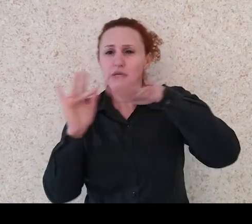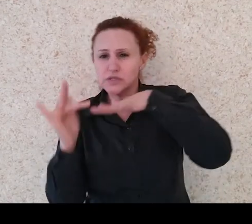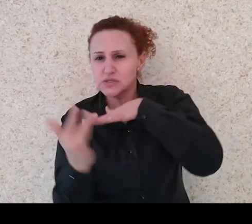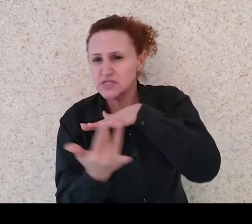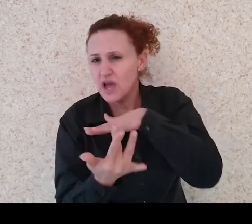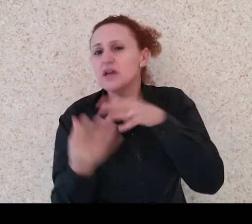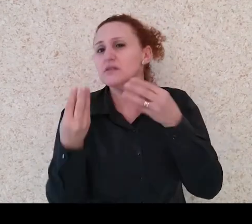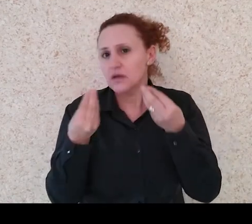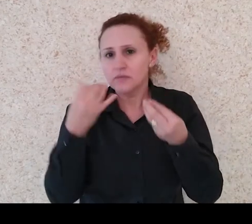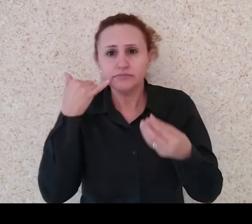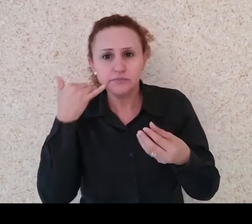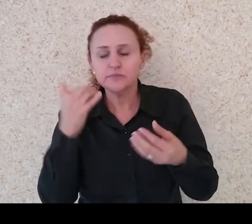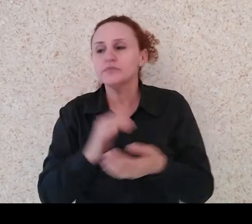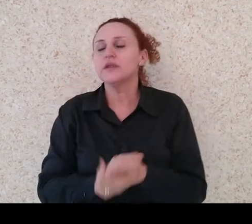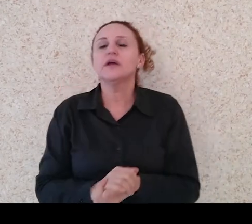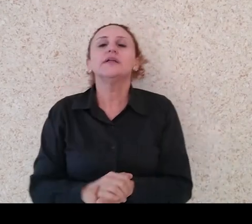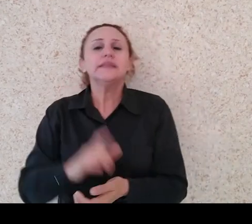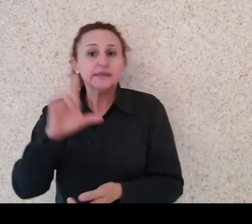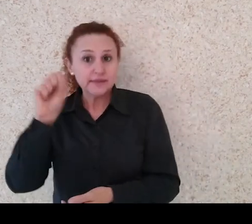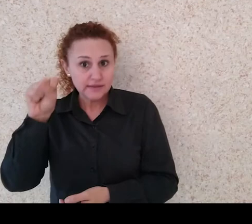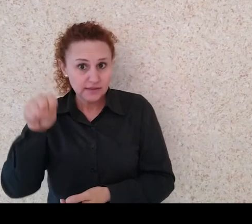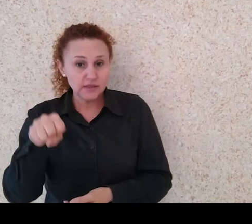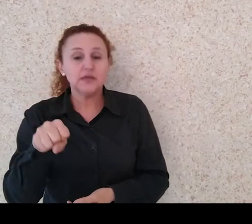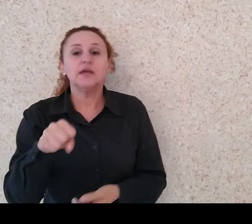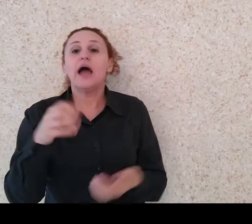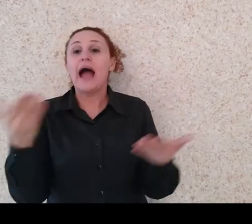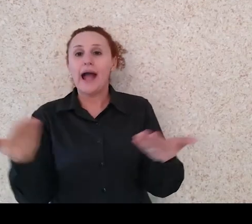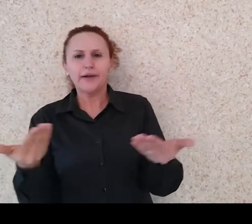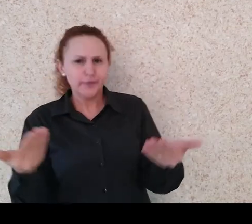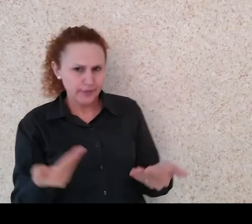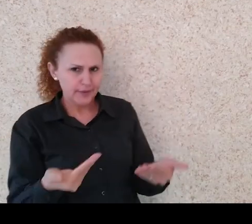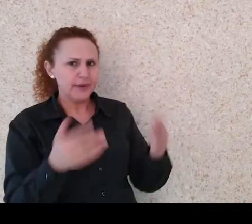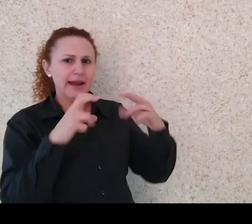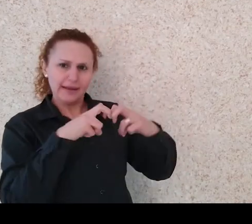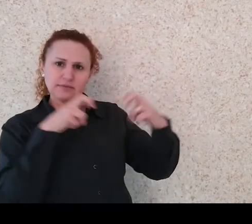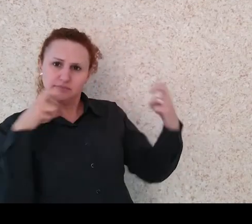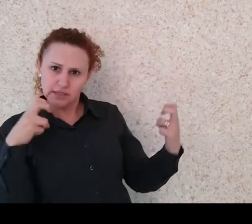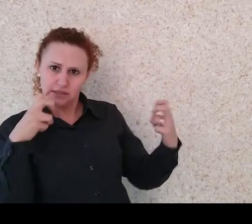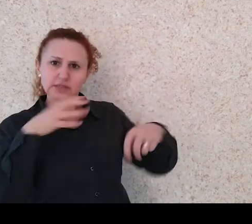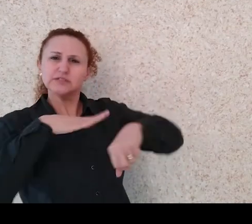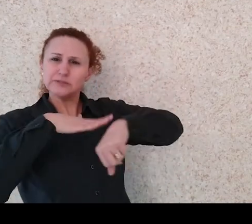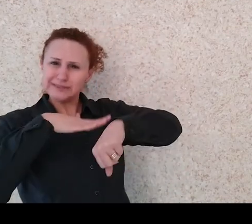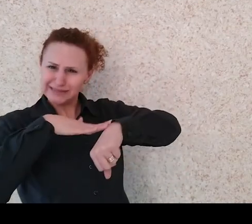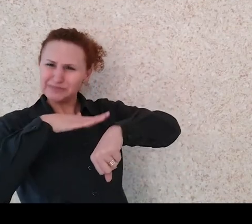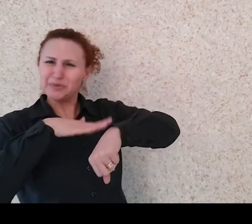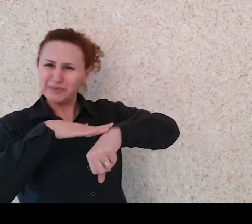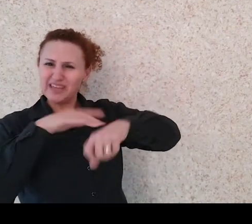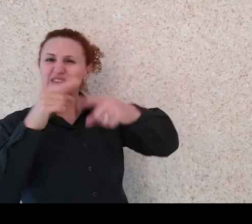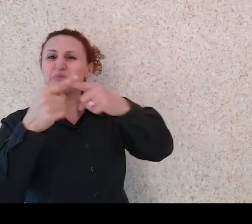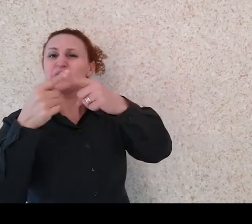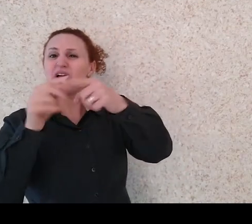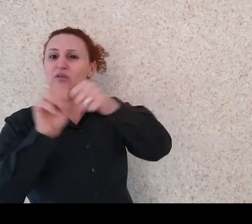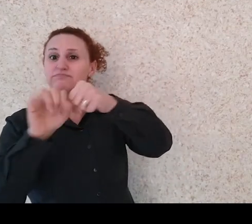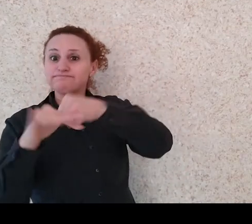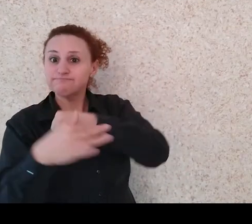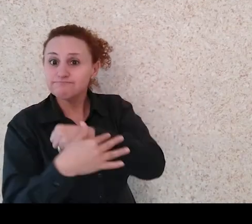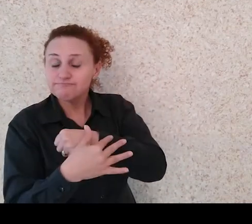Temos. Então, as bancas, nesse momento, até esqueci de comentar, por ser momento da pandemia, as bancas estão